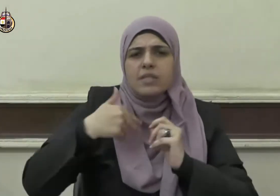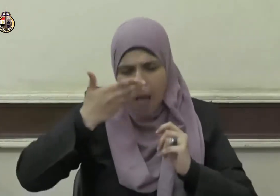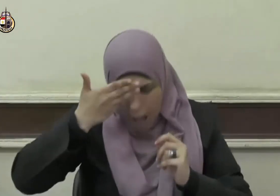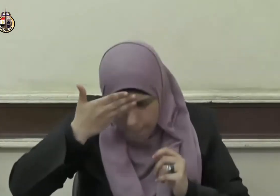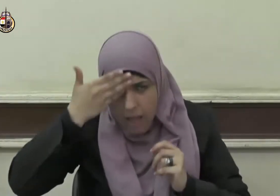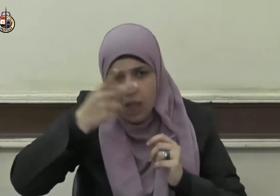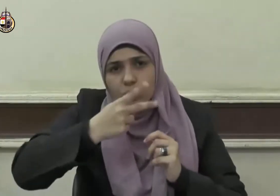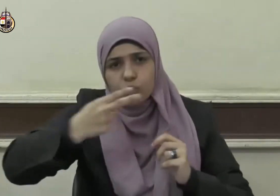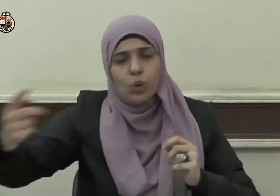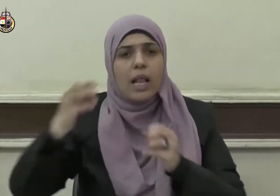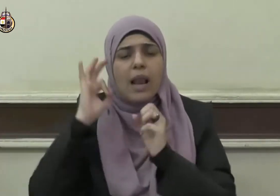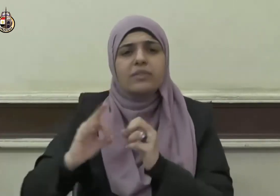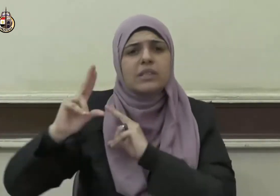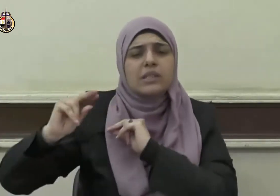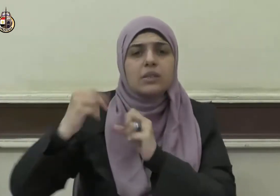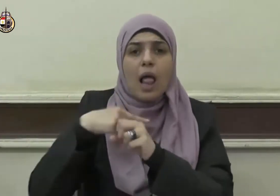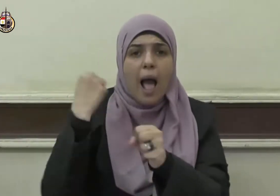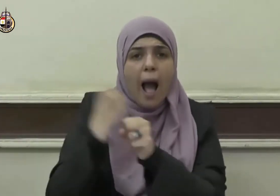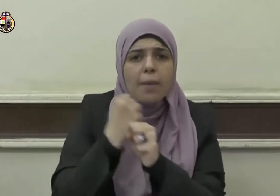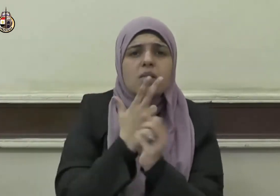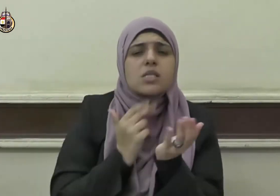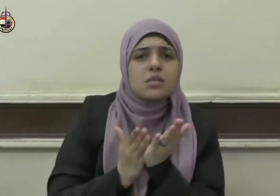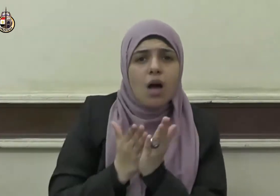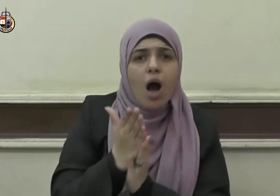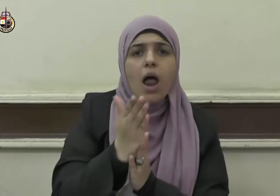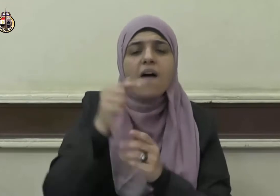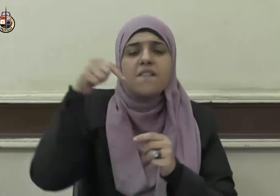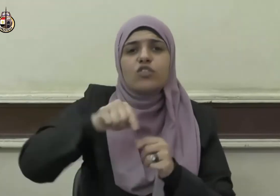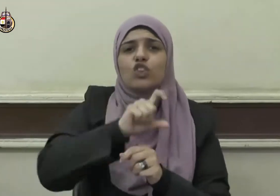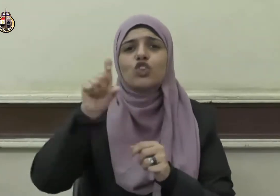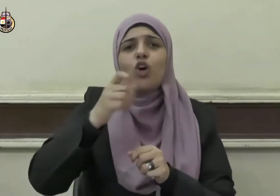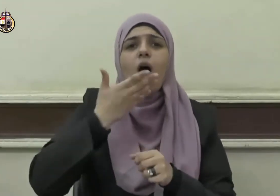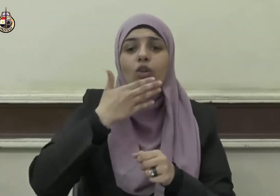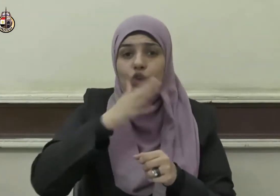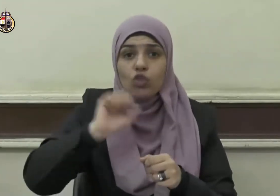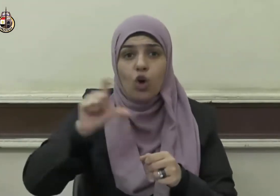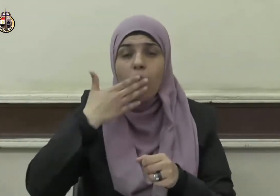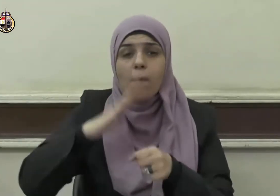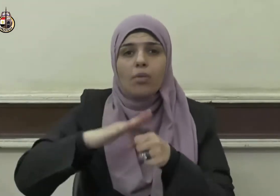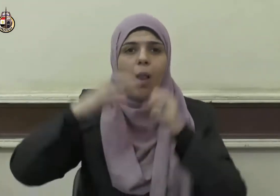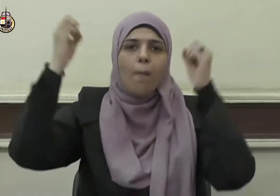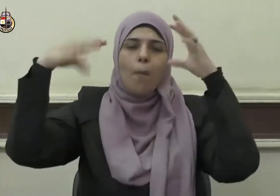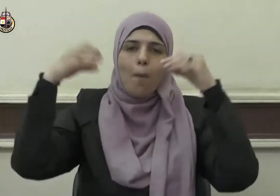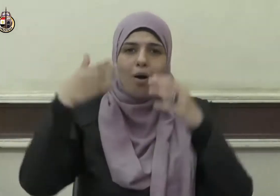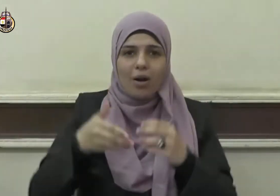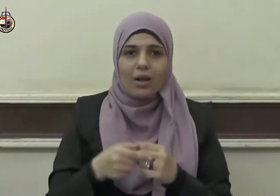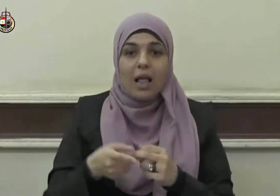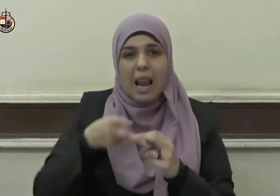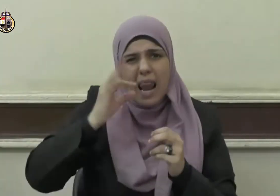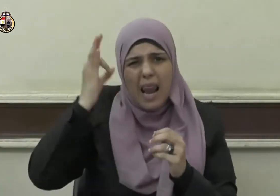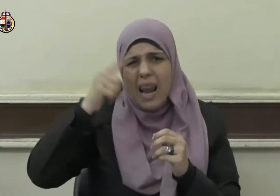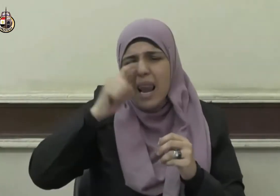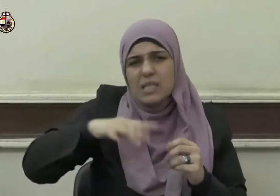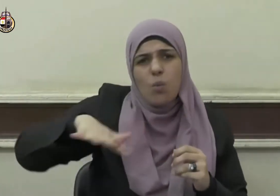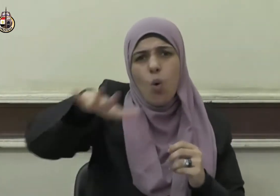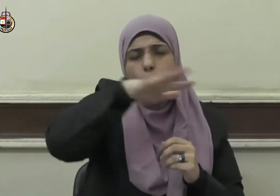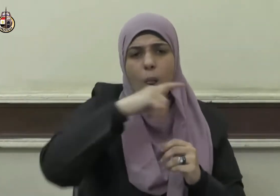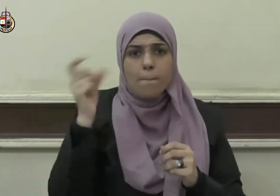وعملهم في هذا الشهر القبار فينبغي للمسلم استخدار